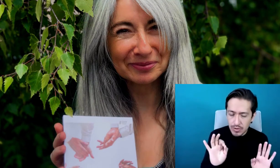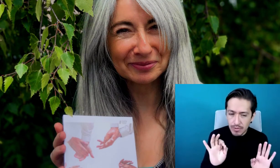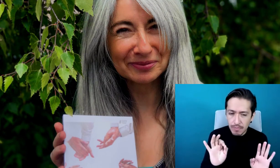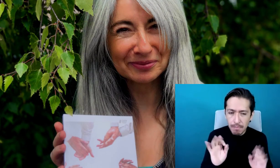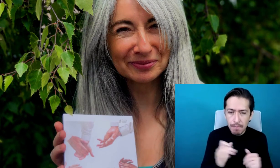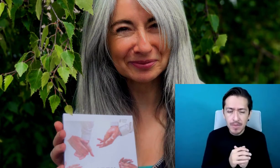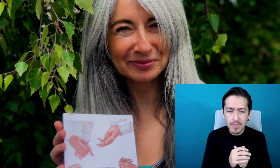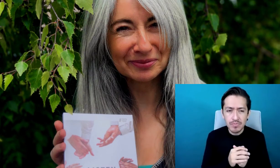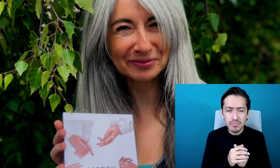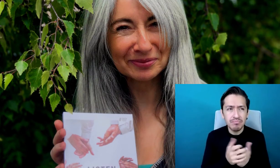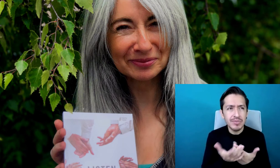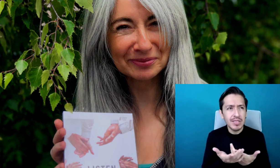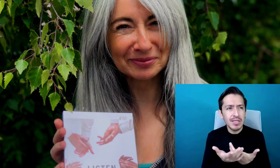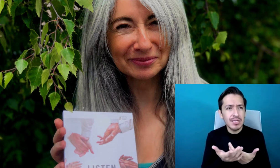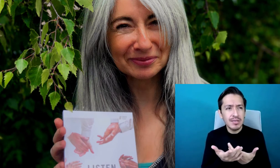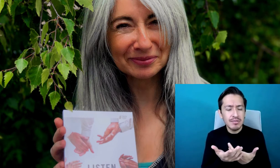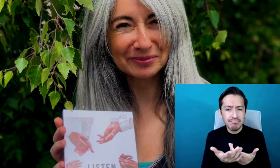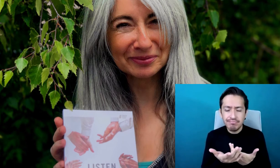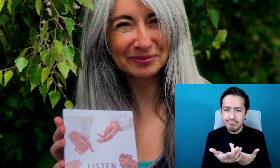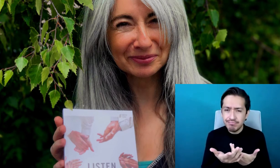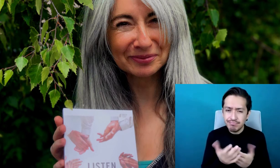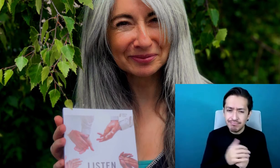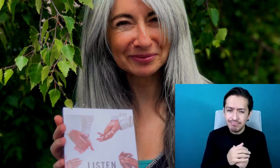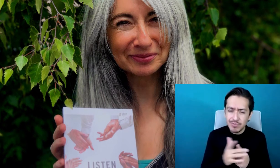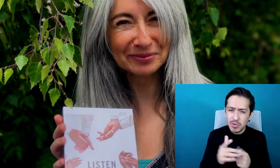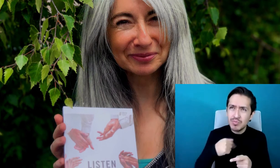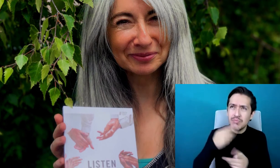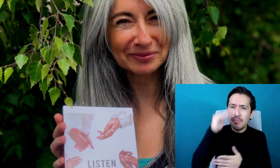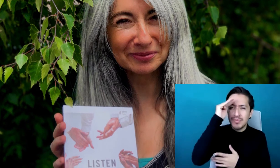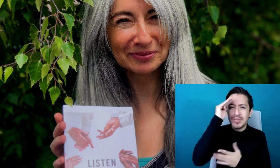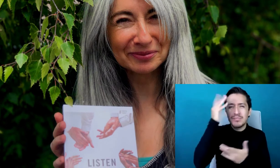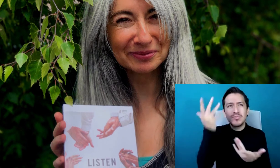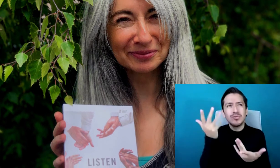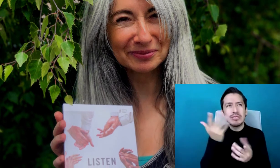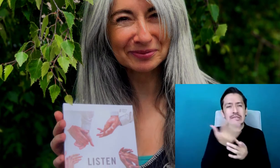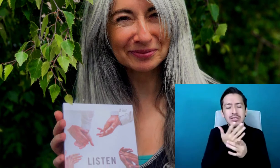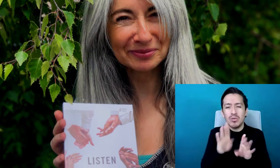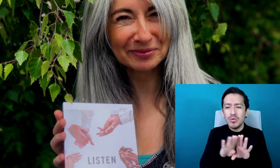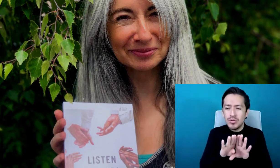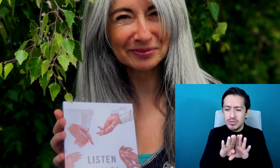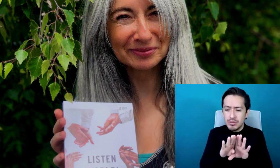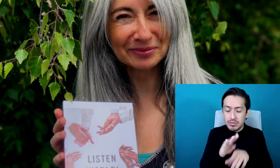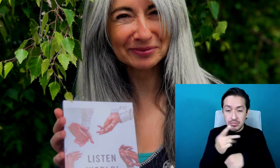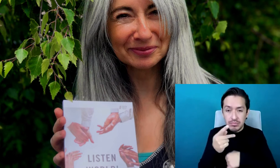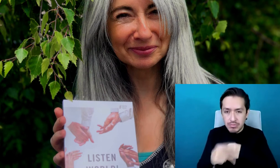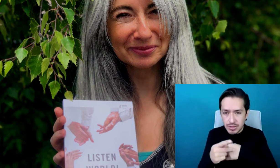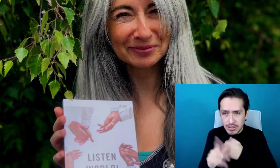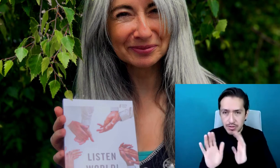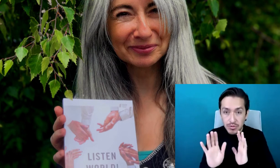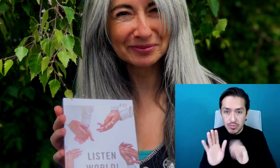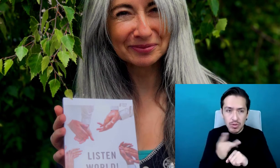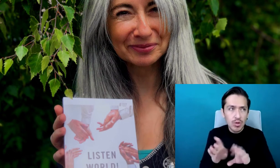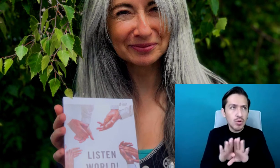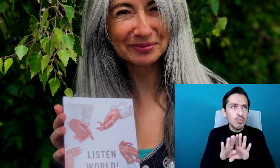Y en ese sentido sacamos supuestos. Y eso es muy peligroso cuando no le damos a las cosas tiempo.